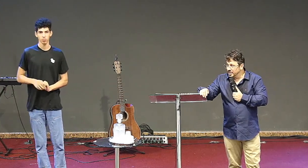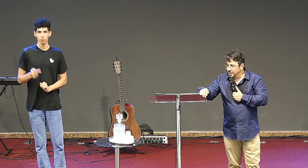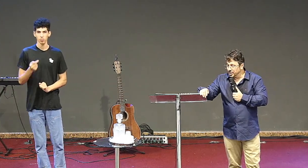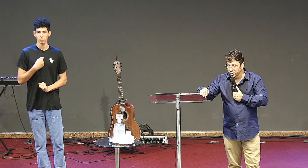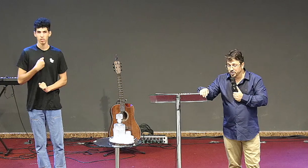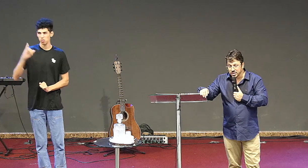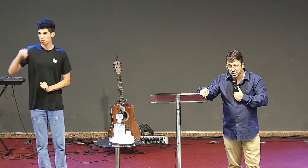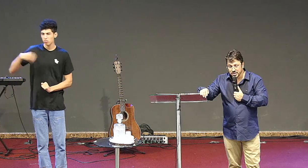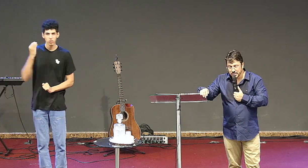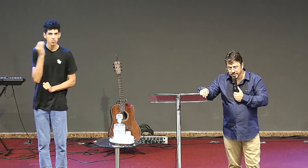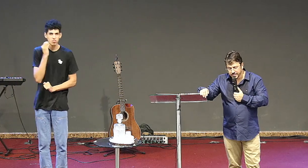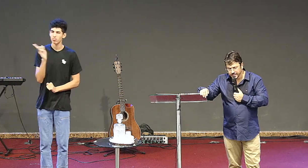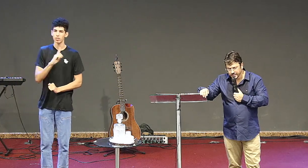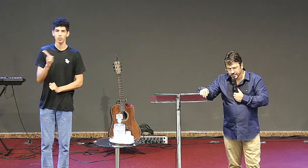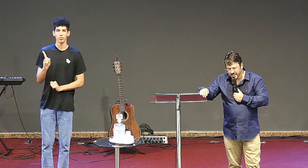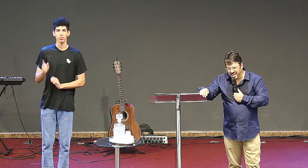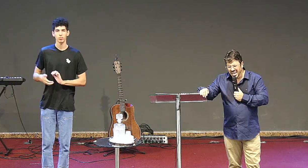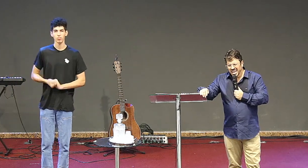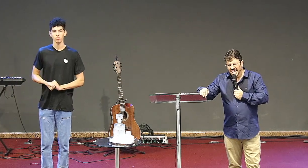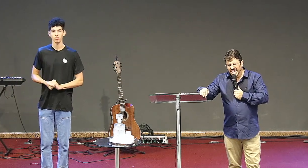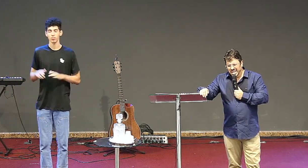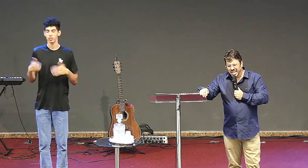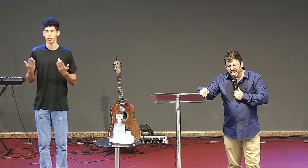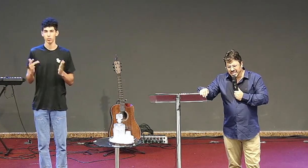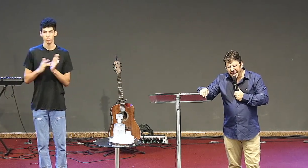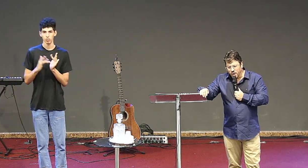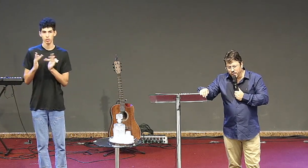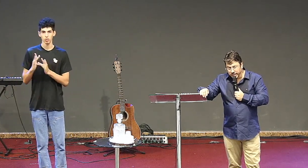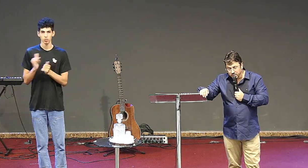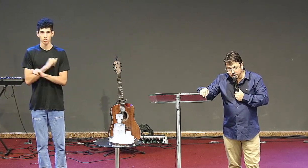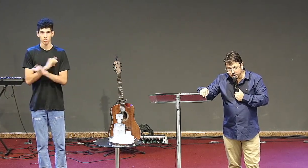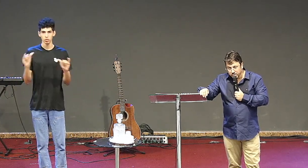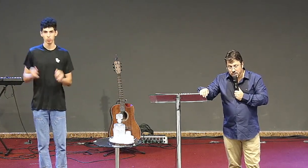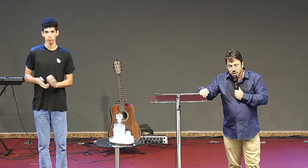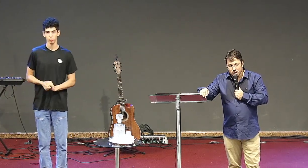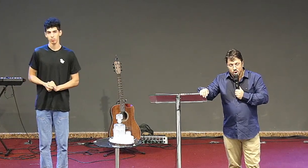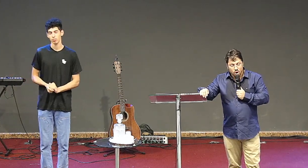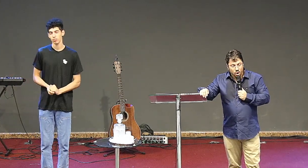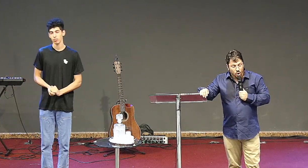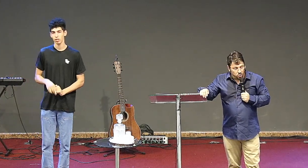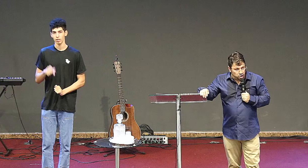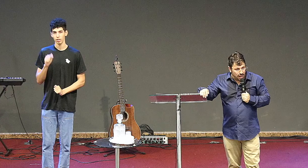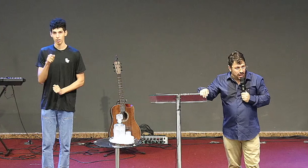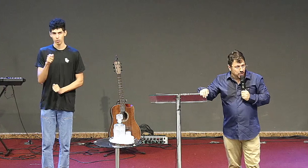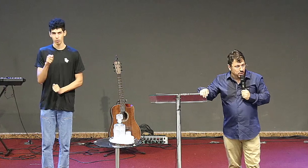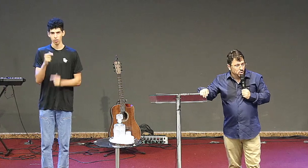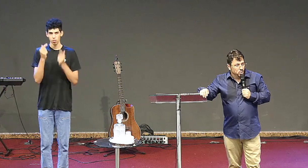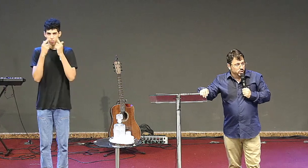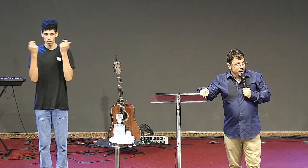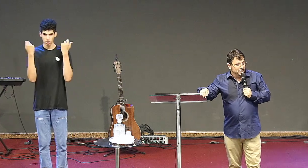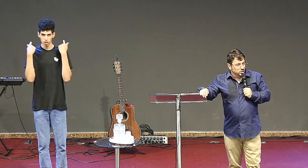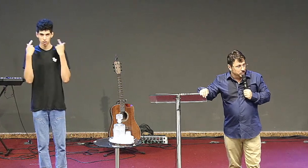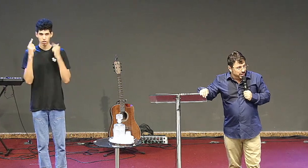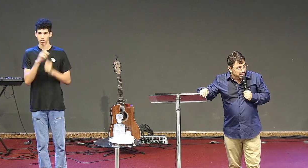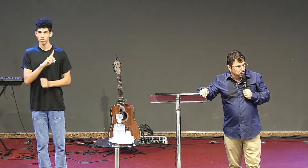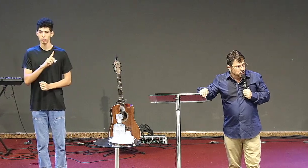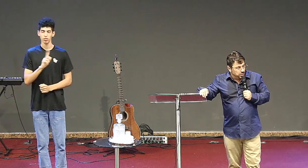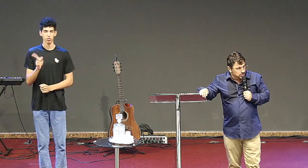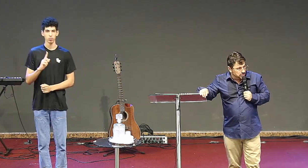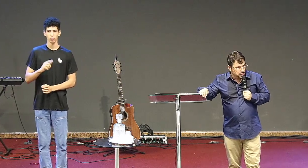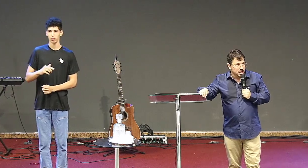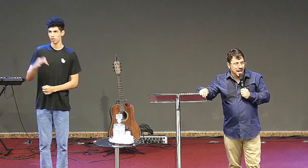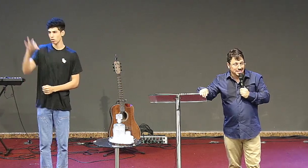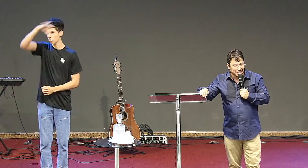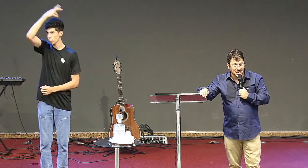e Jesus diz assim quem tem ouvidos ouça o que o Espírito